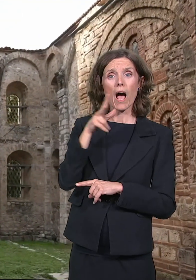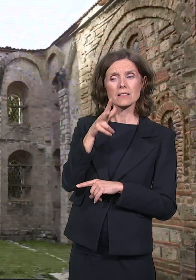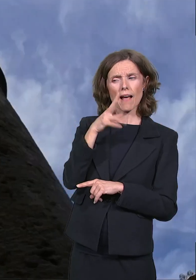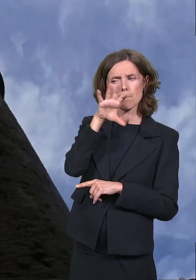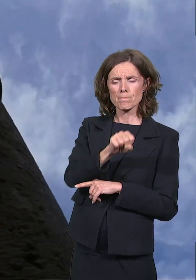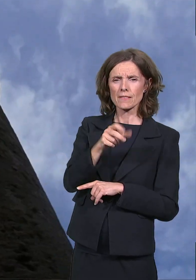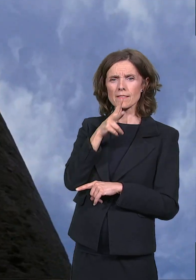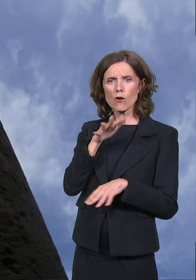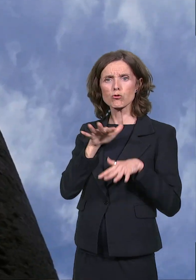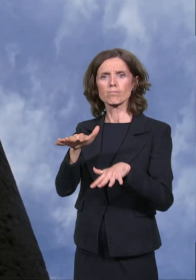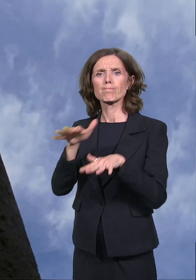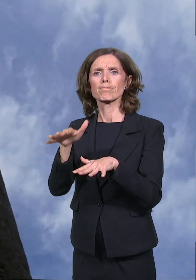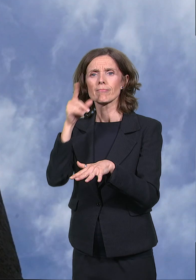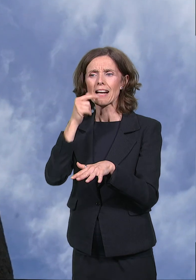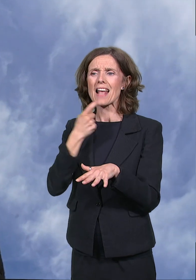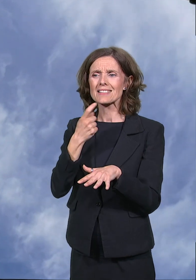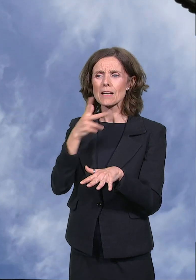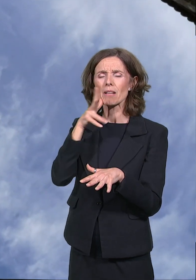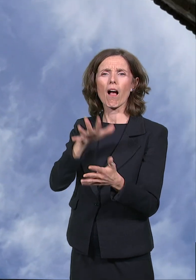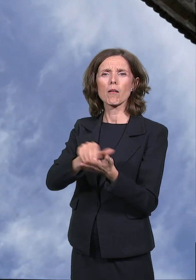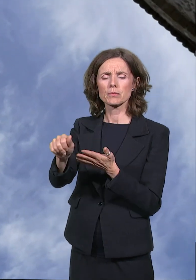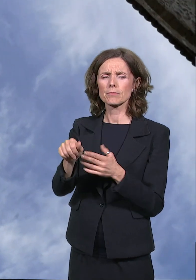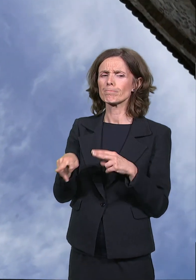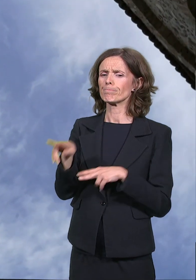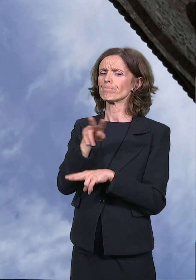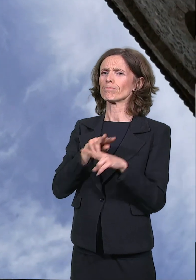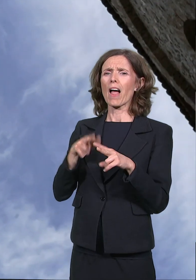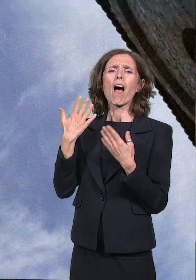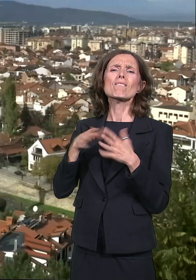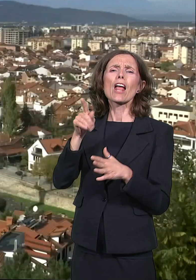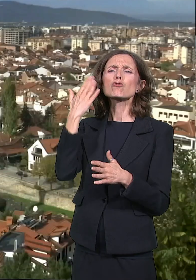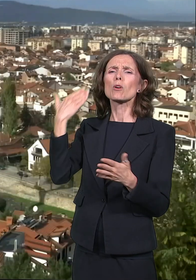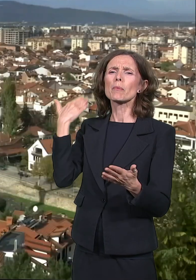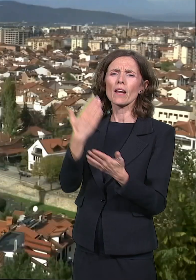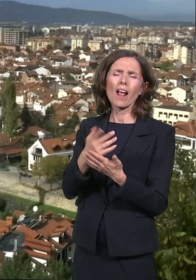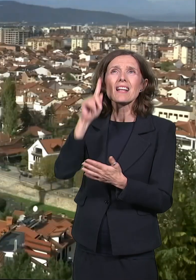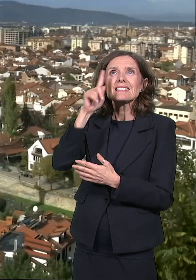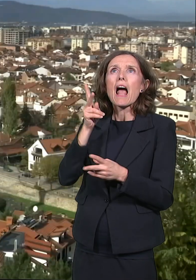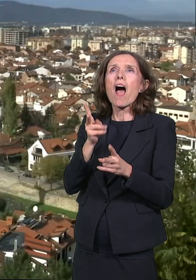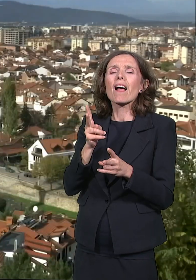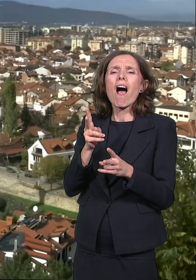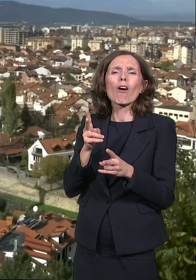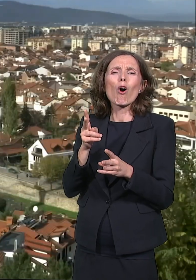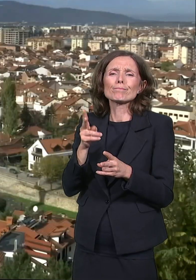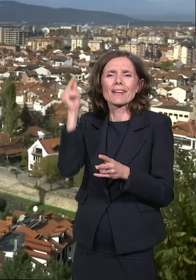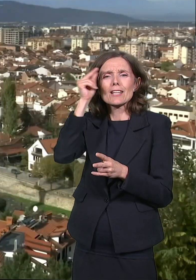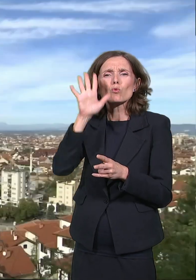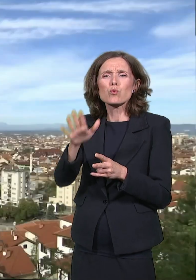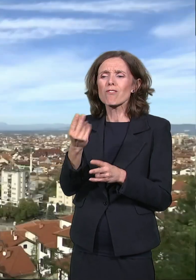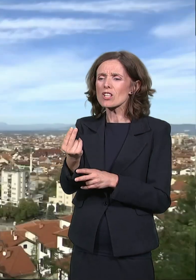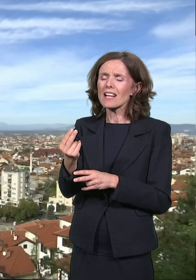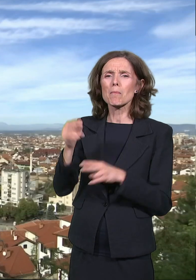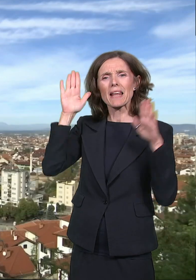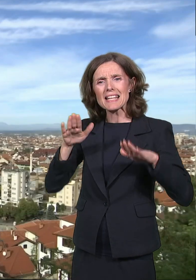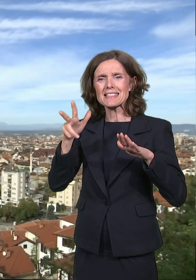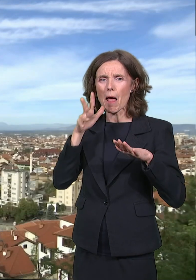nasrtala na srpsku narodnost. Islamizacija je bila postojan proces o kome je znao već sve i shvatio da su njegovom